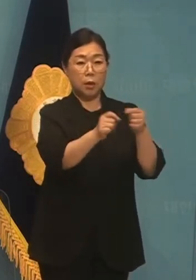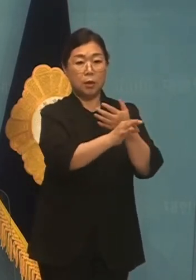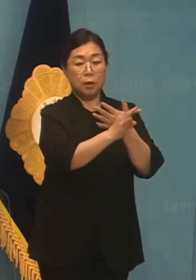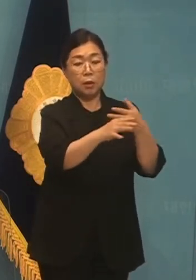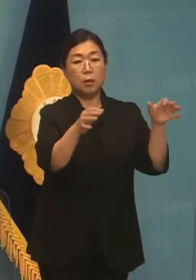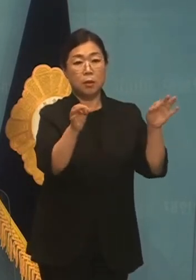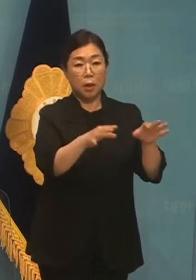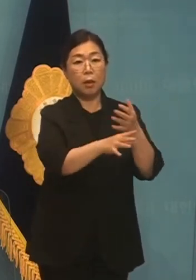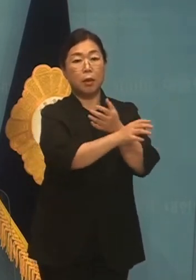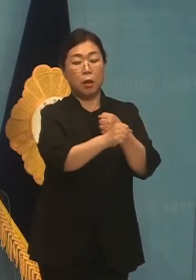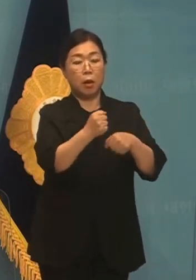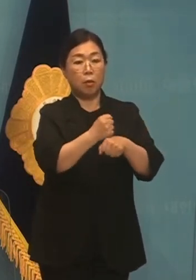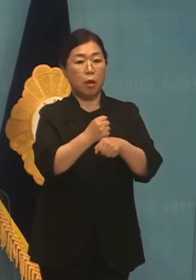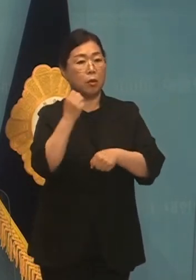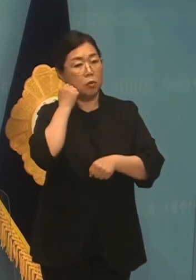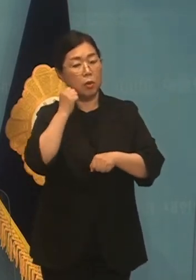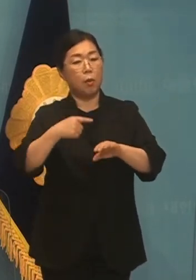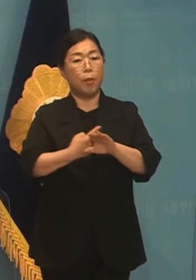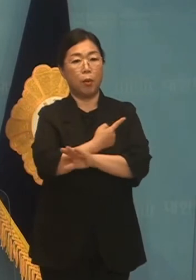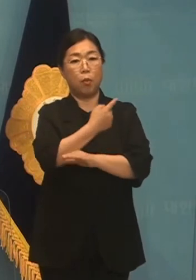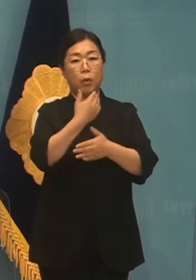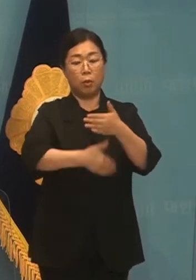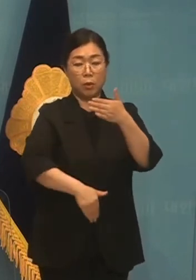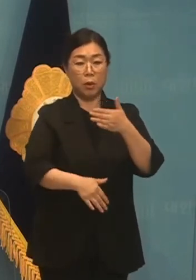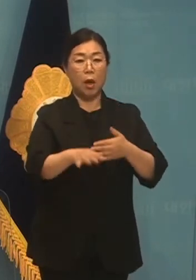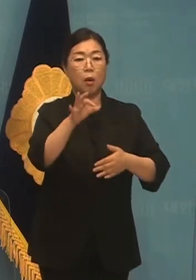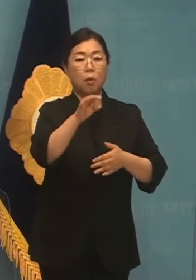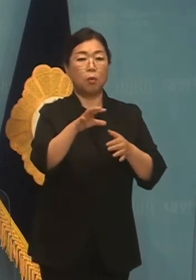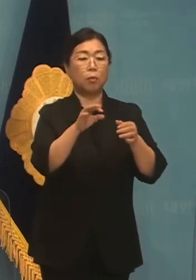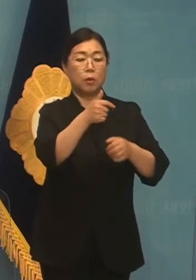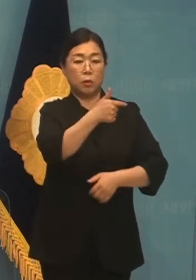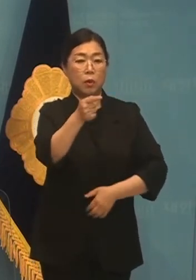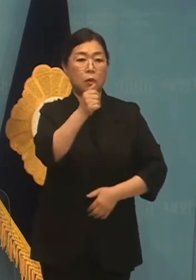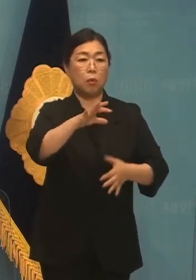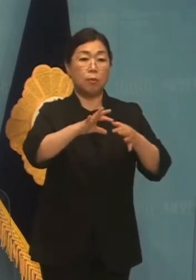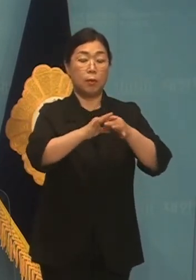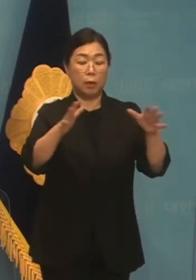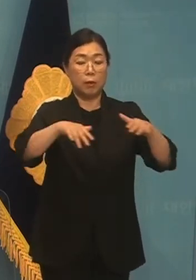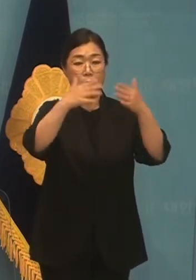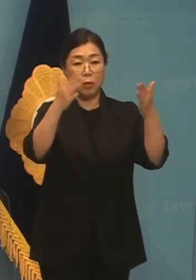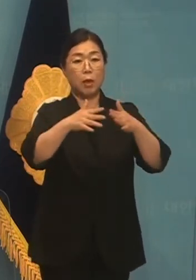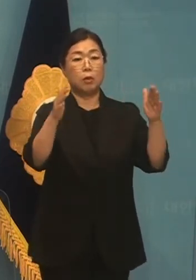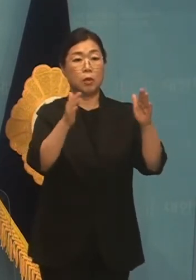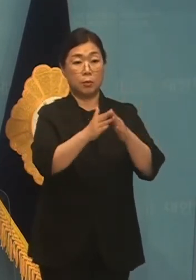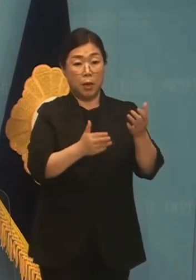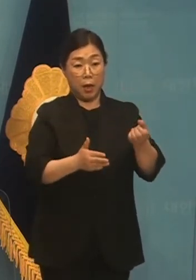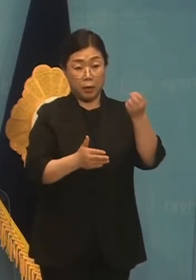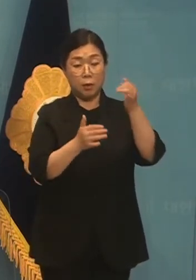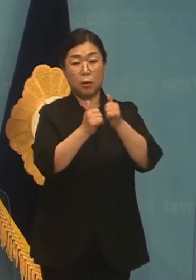기숙사 등 특수한 경우를 제외하고는 금액 기준과 상관없이 전체 주택